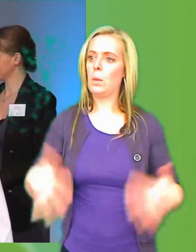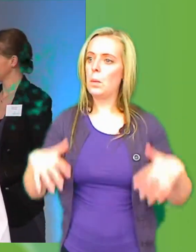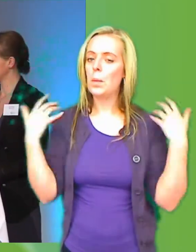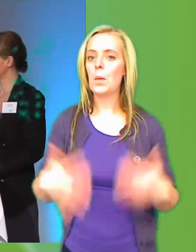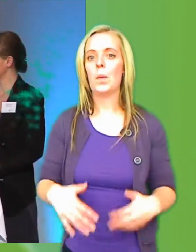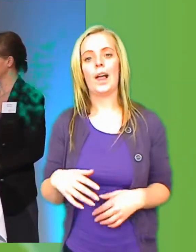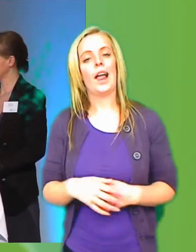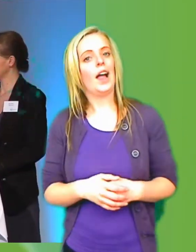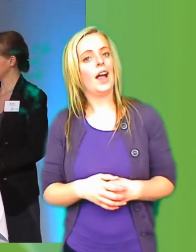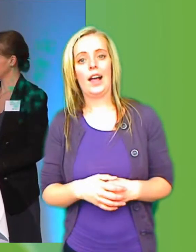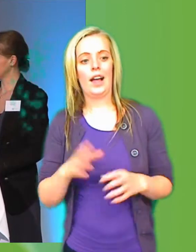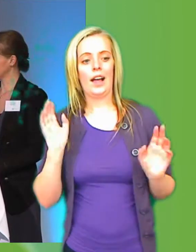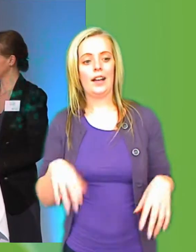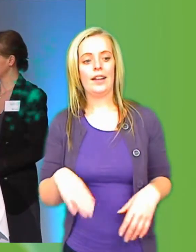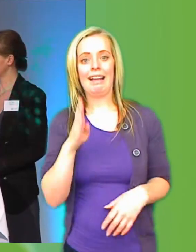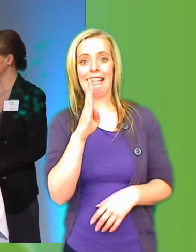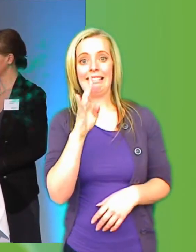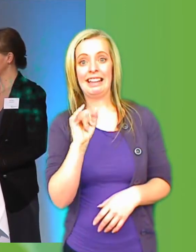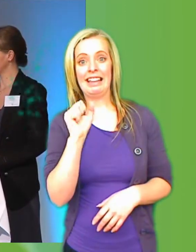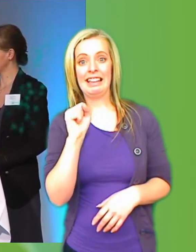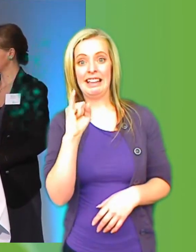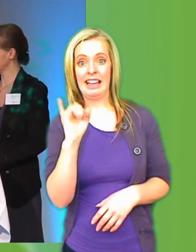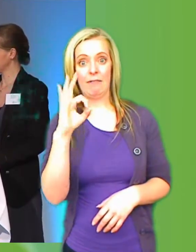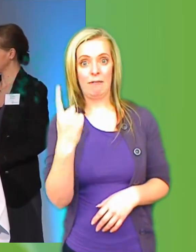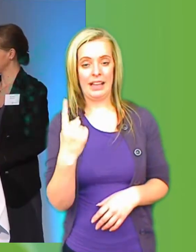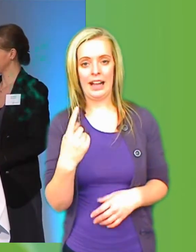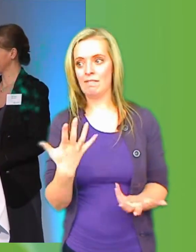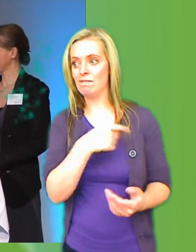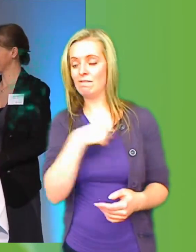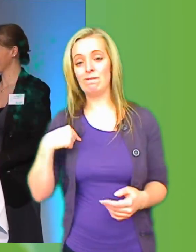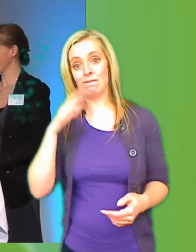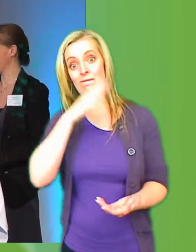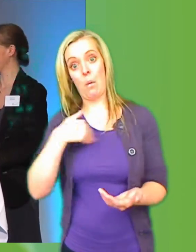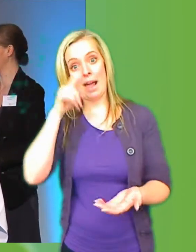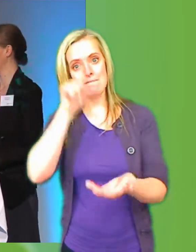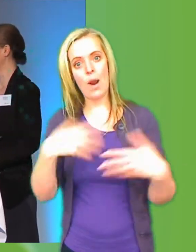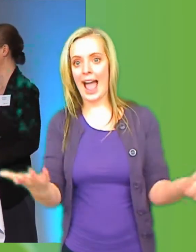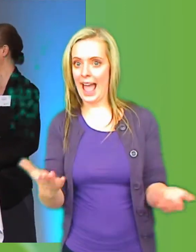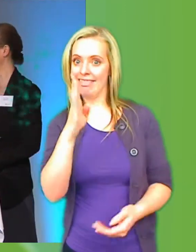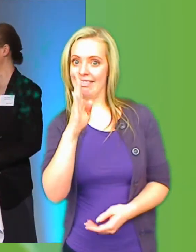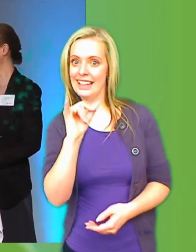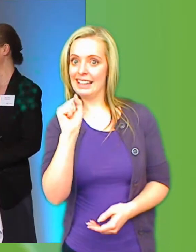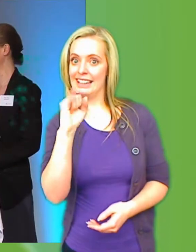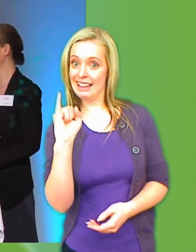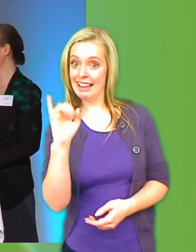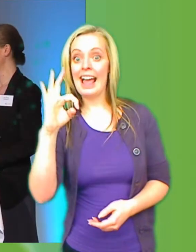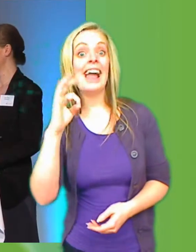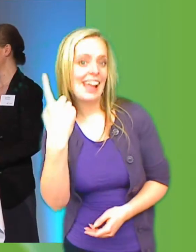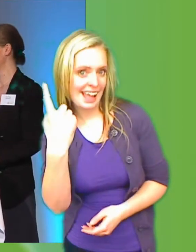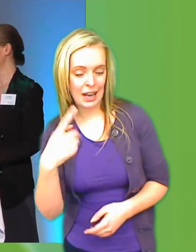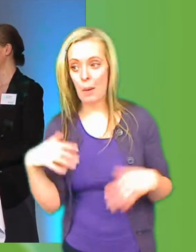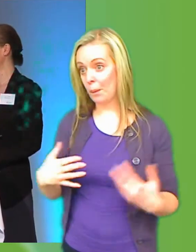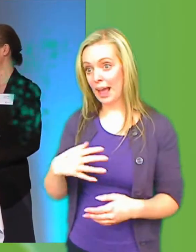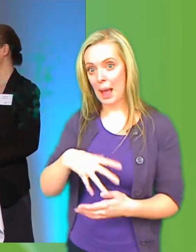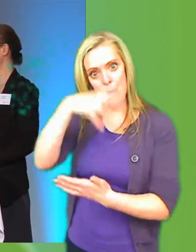Något som har varit så mycket digifel börjar nu nå målet digihel. Oj, det här är poesi av högre grad.